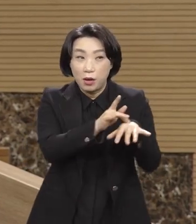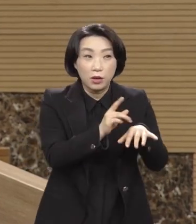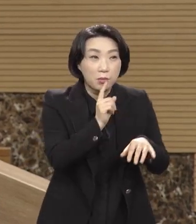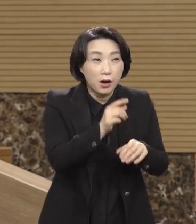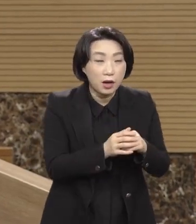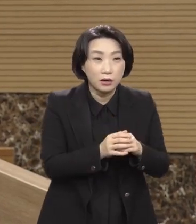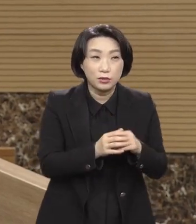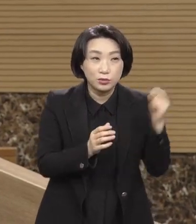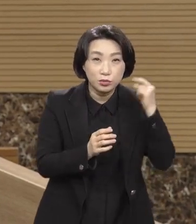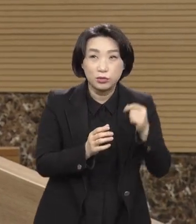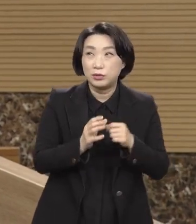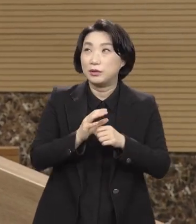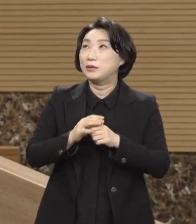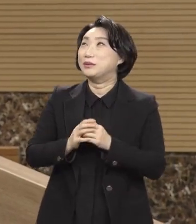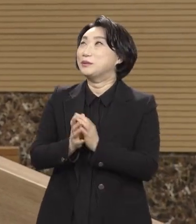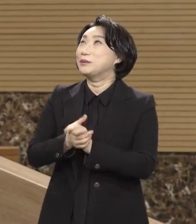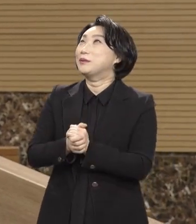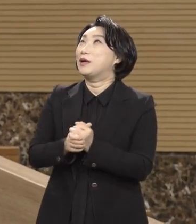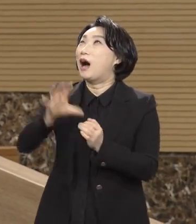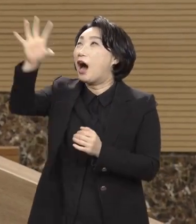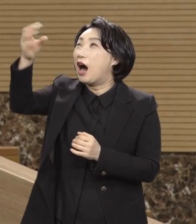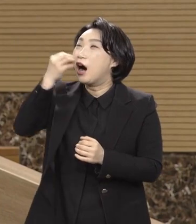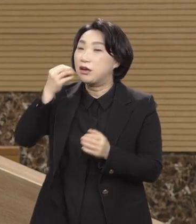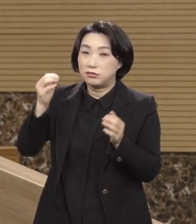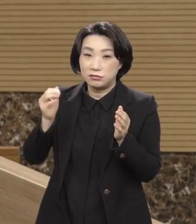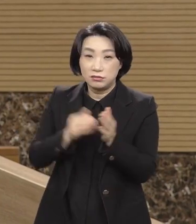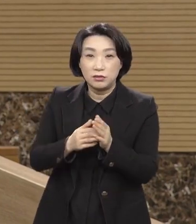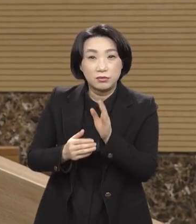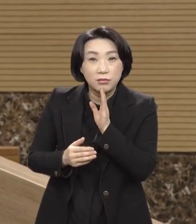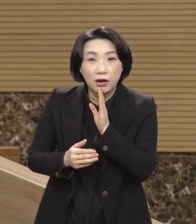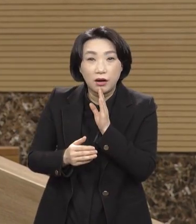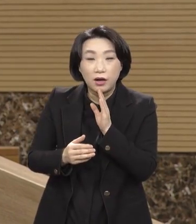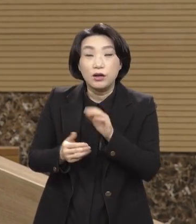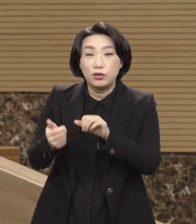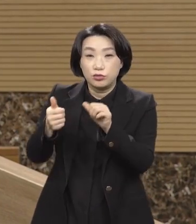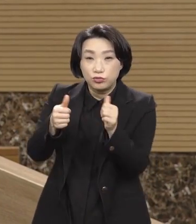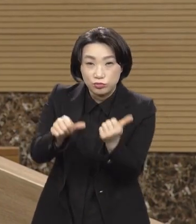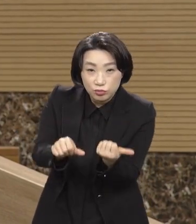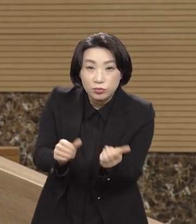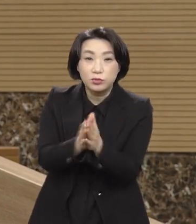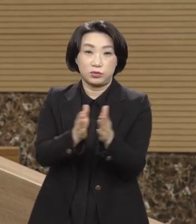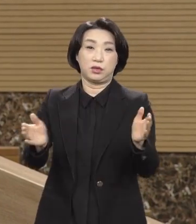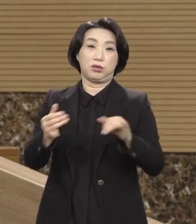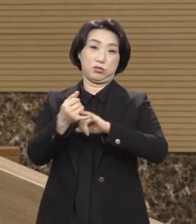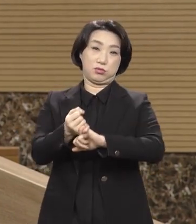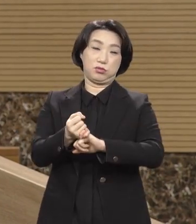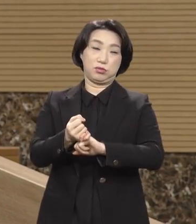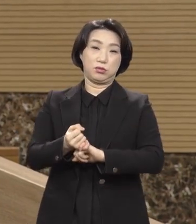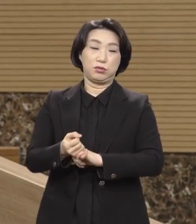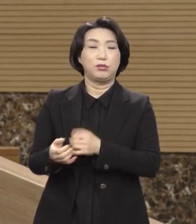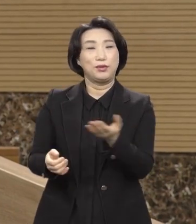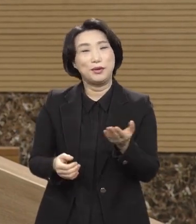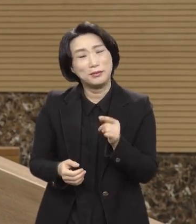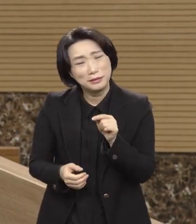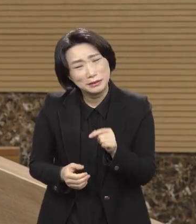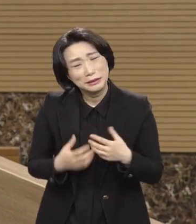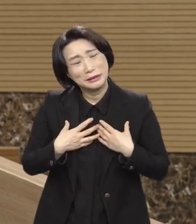선악과를 먹었죠. 종용 죽음이 왔죠. 이 얼마나 절망적이고.